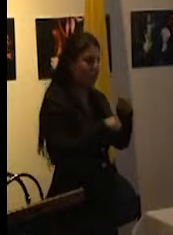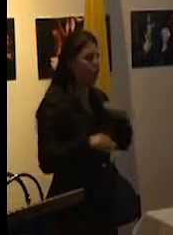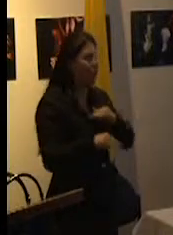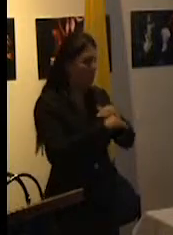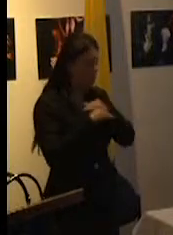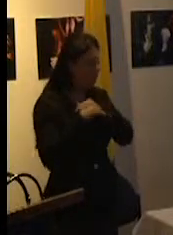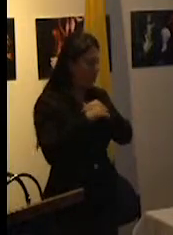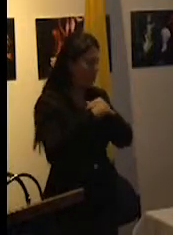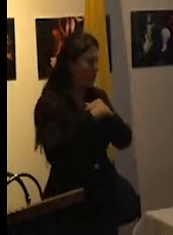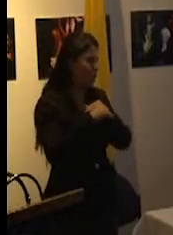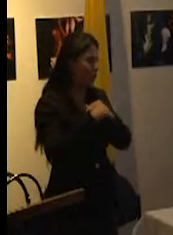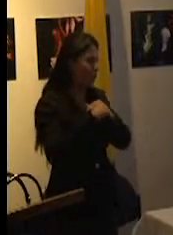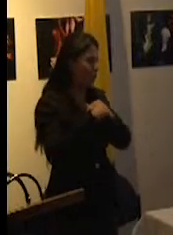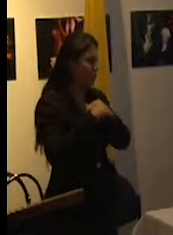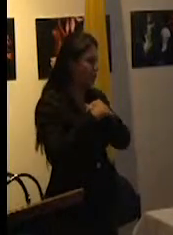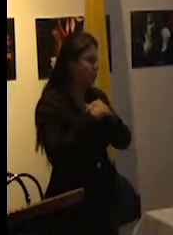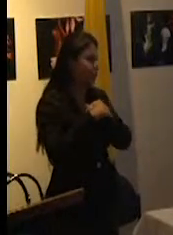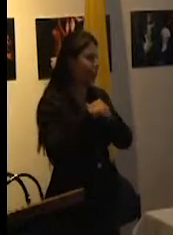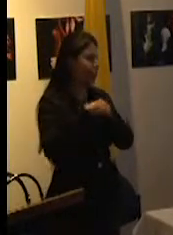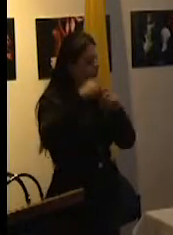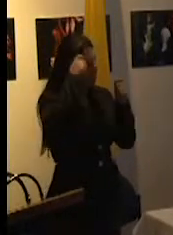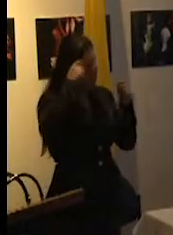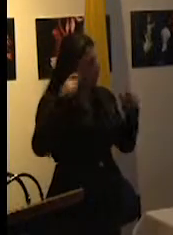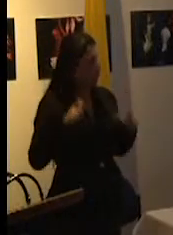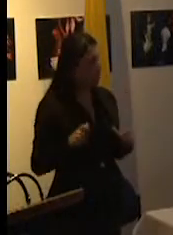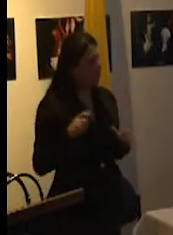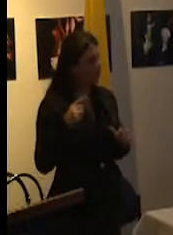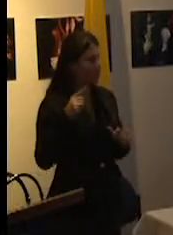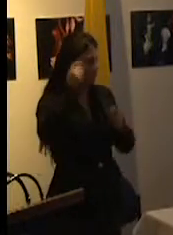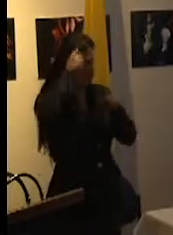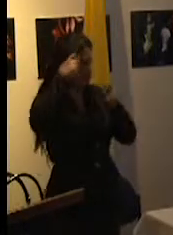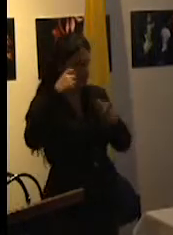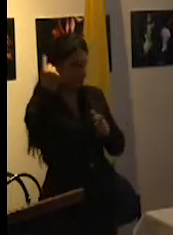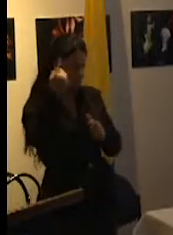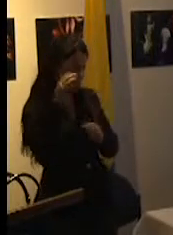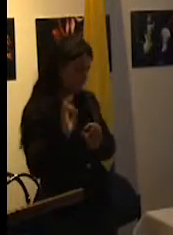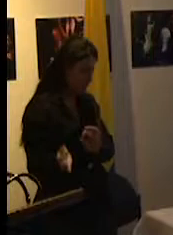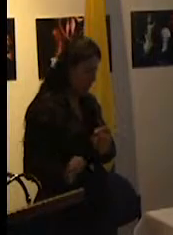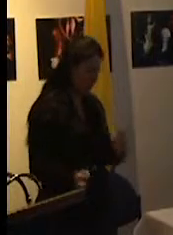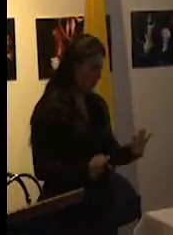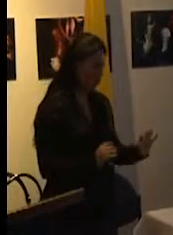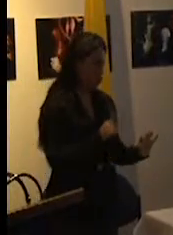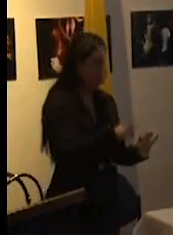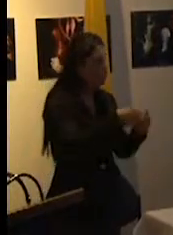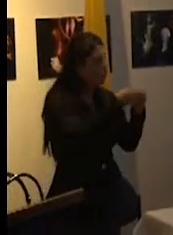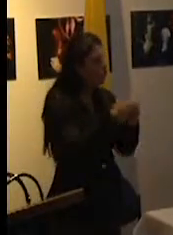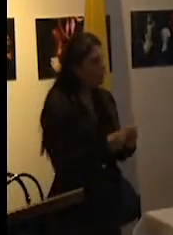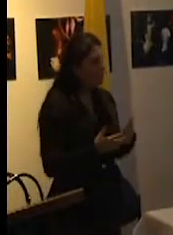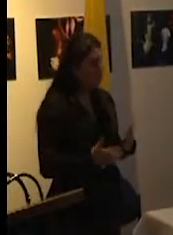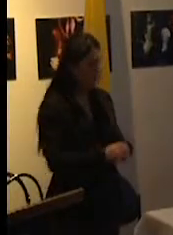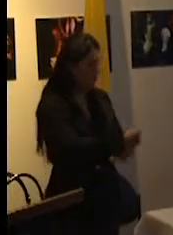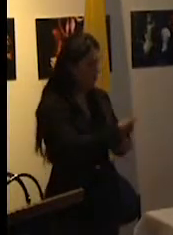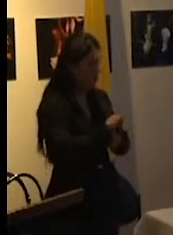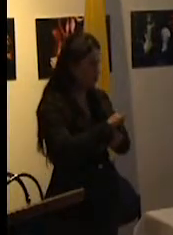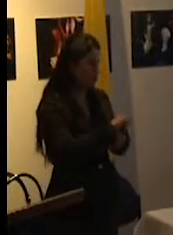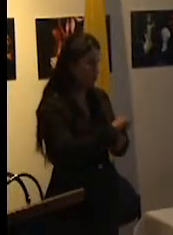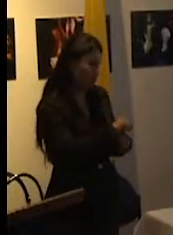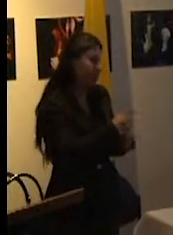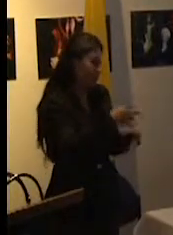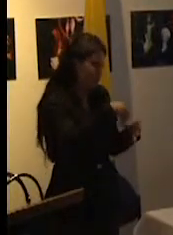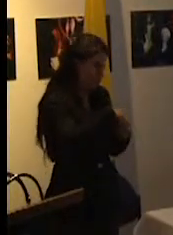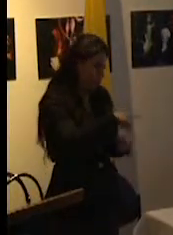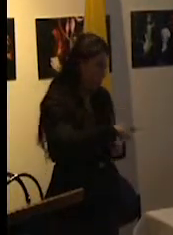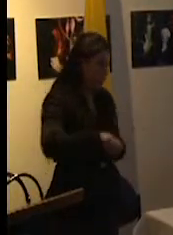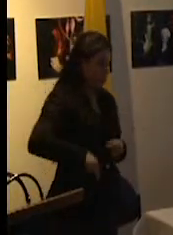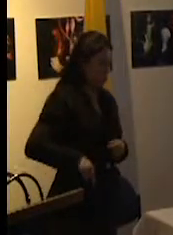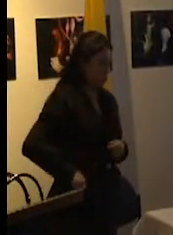en torno a los cuales el Estado organiza los dispositivos institucionales, entre otros la escuela,